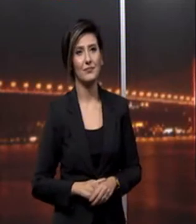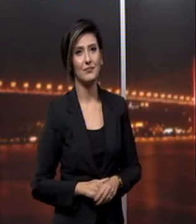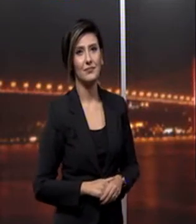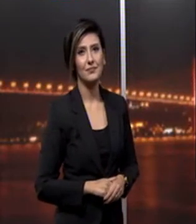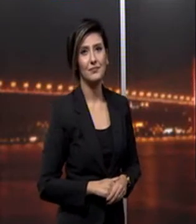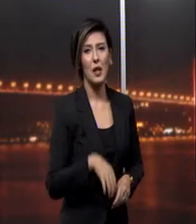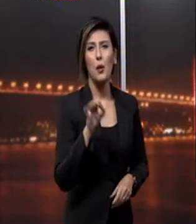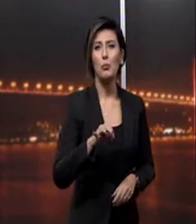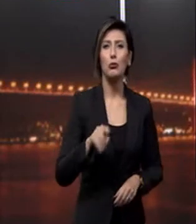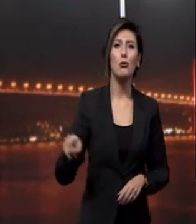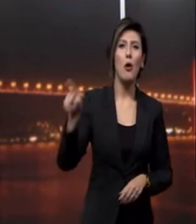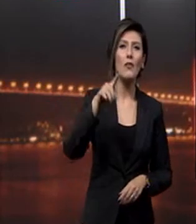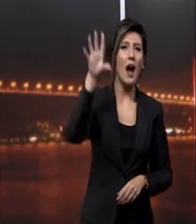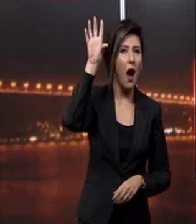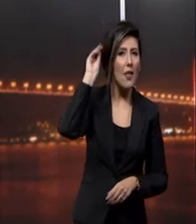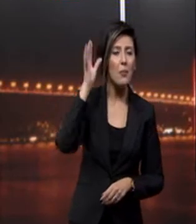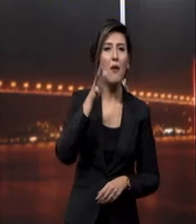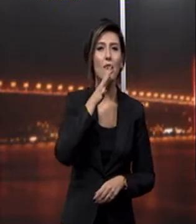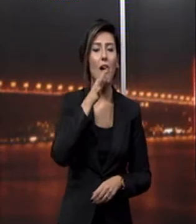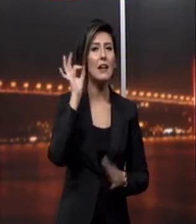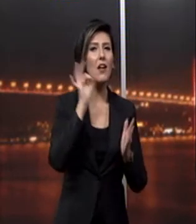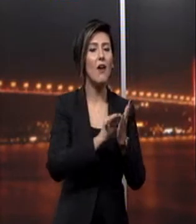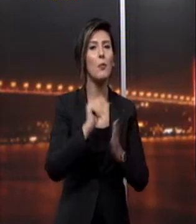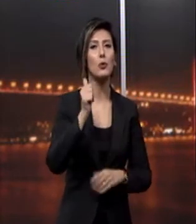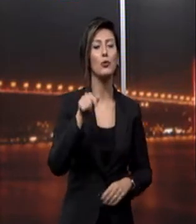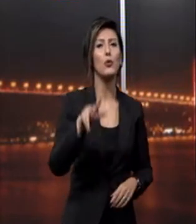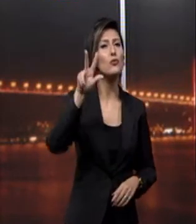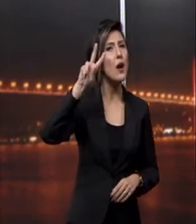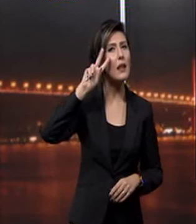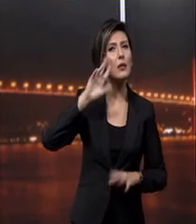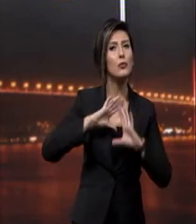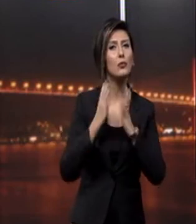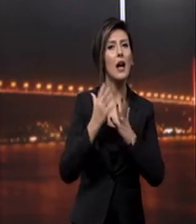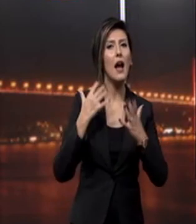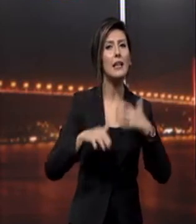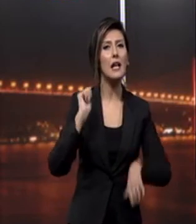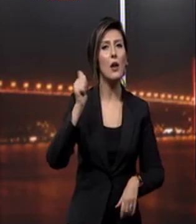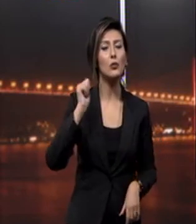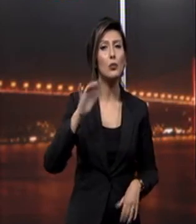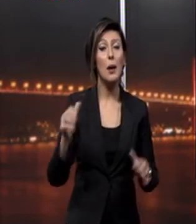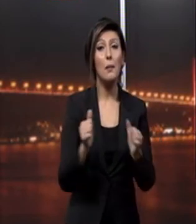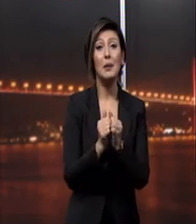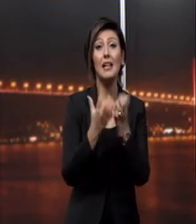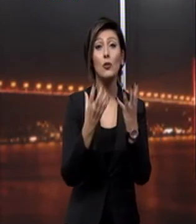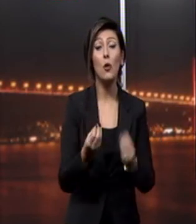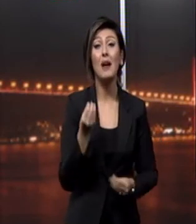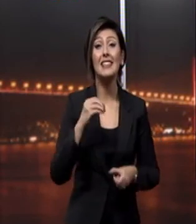Bugün onları anlama, farkına varma günü 3 Aralık Dünya Engelliler Günü'nde Birlikte olmak için